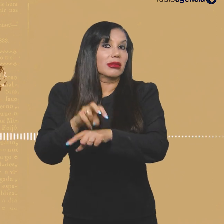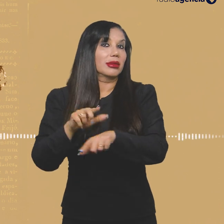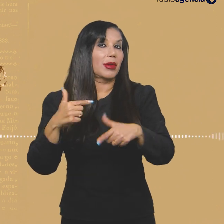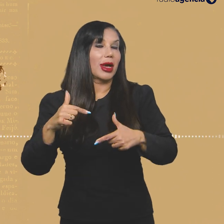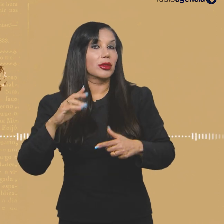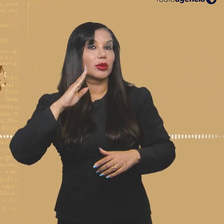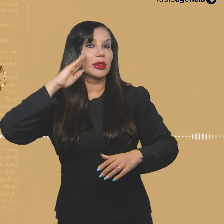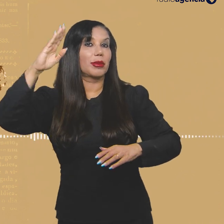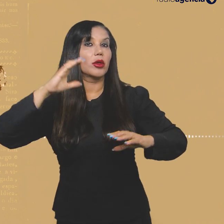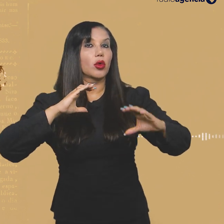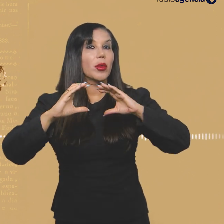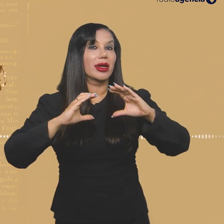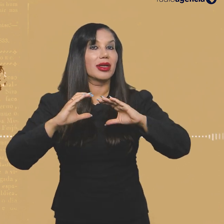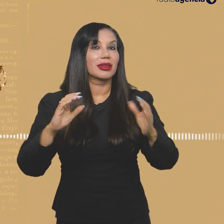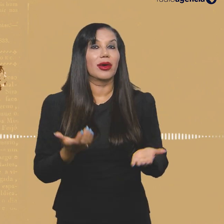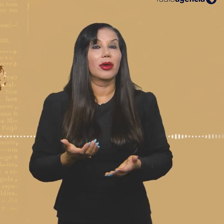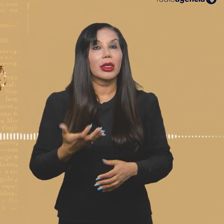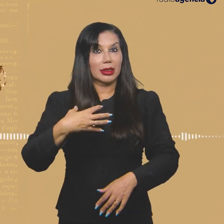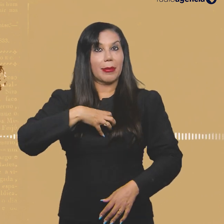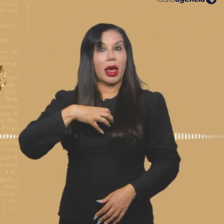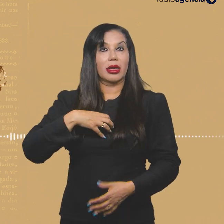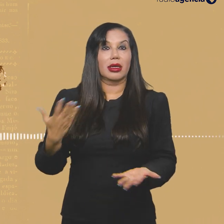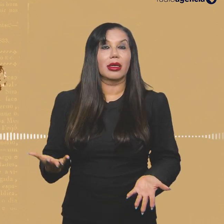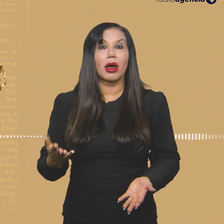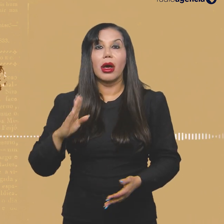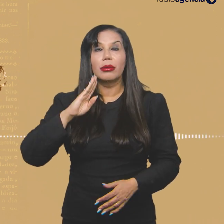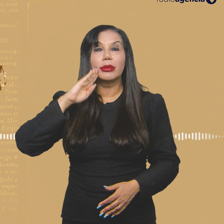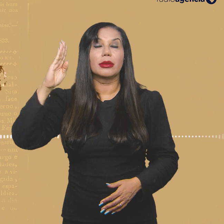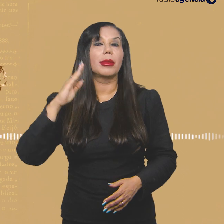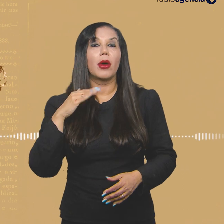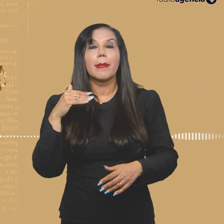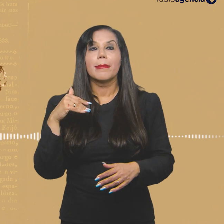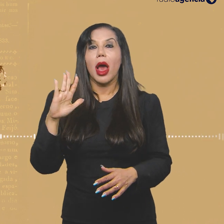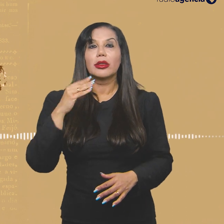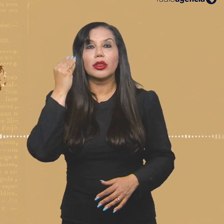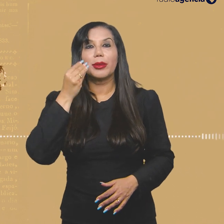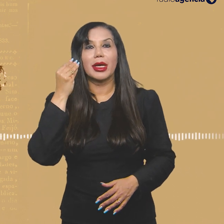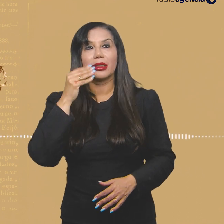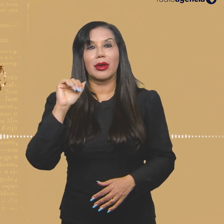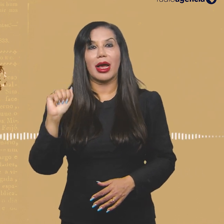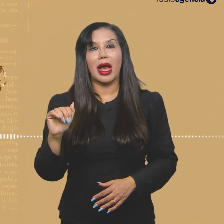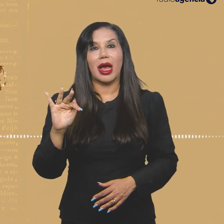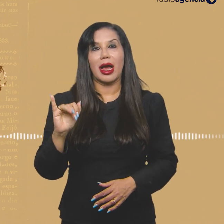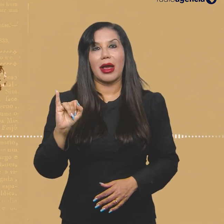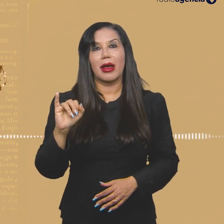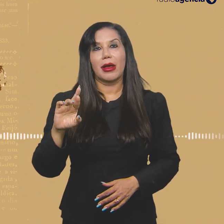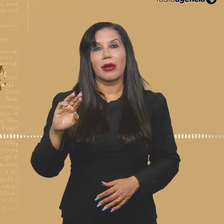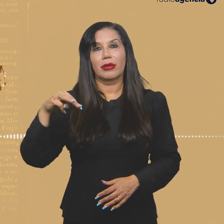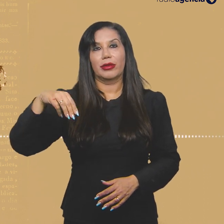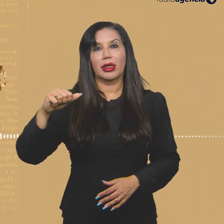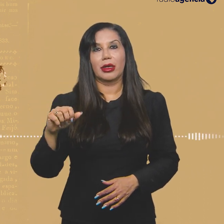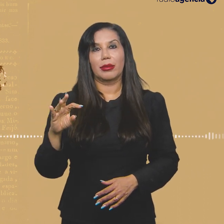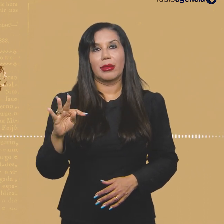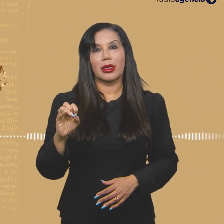veículos de comunicação aqui do Estado, né, em Sônia Bahia. Minha principal e maior experiência é a Afirmativa, que